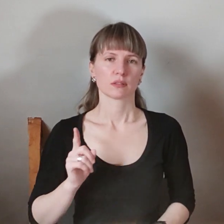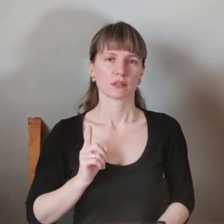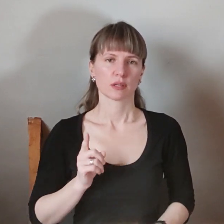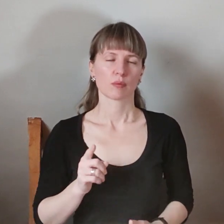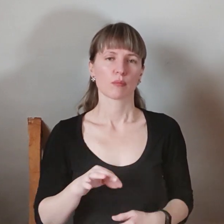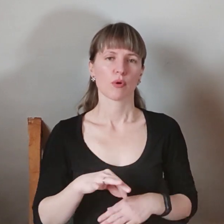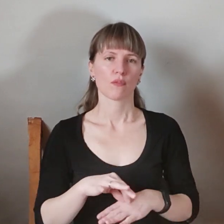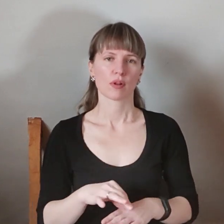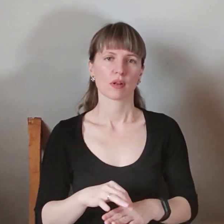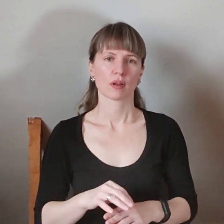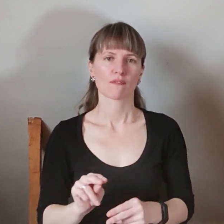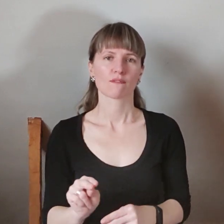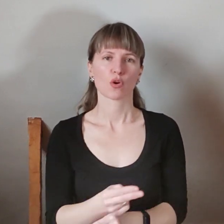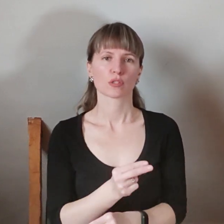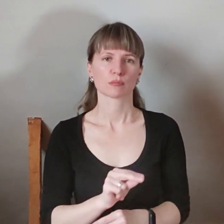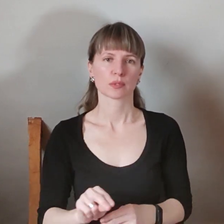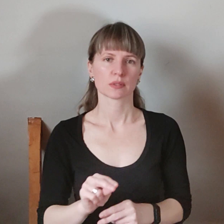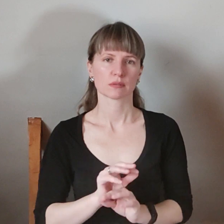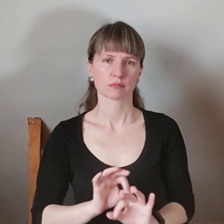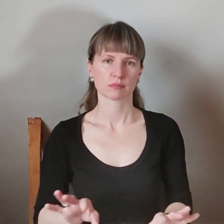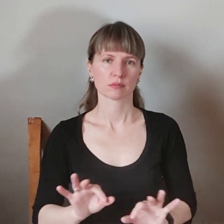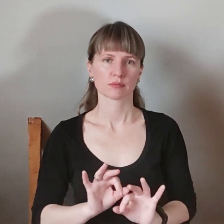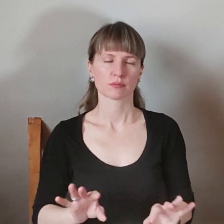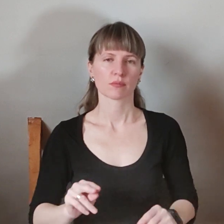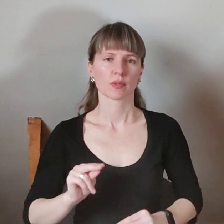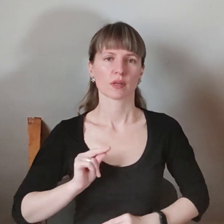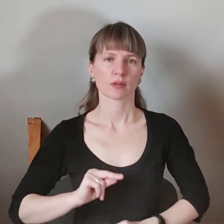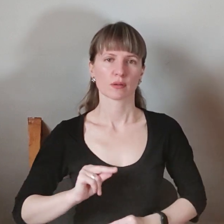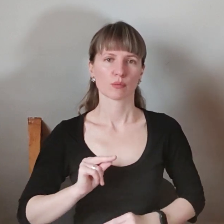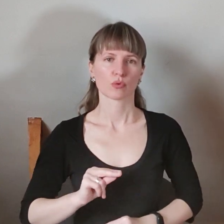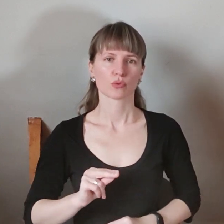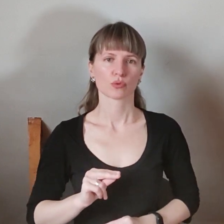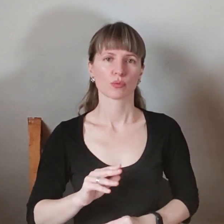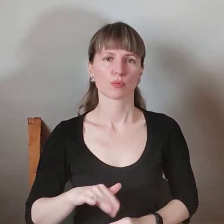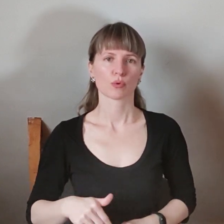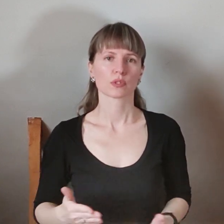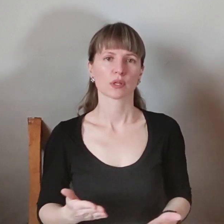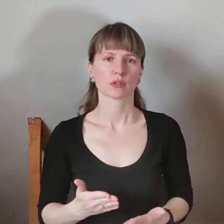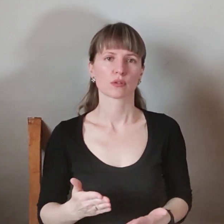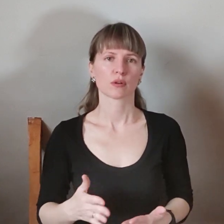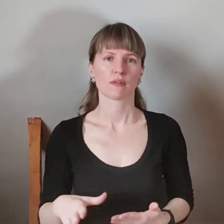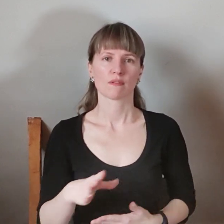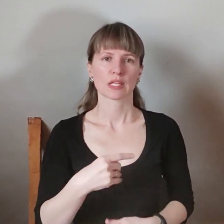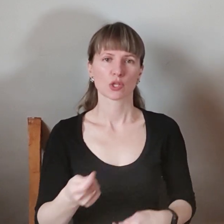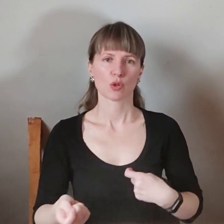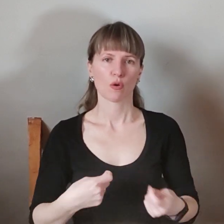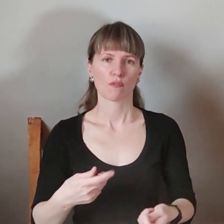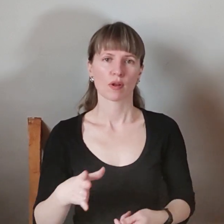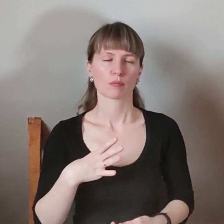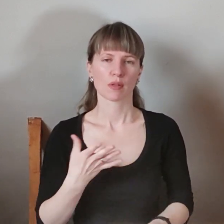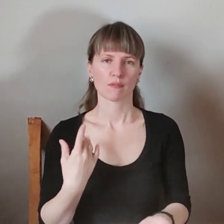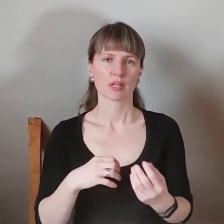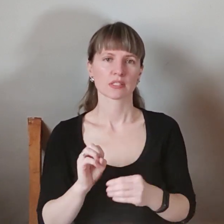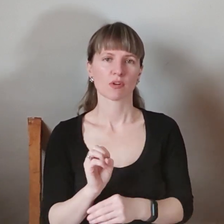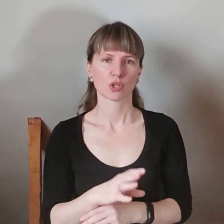воспитательные мероприятия, разъяснительную роботу, через які весь товар був розвращений. Я думаю, у